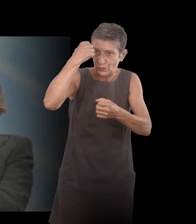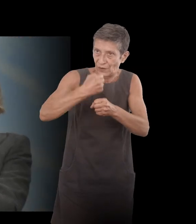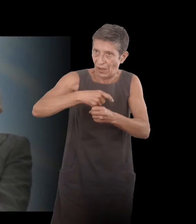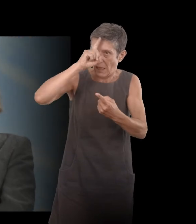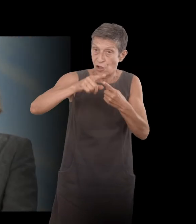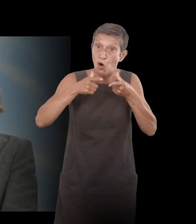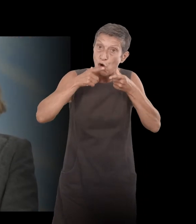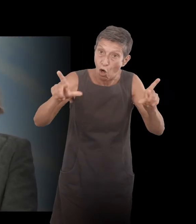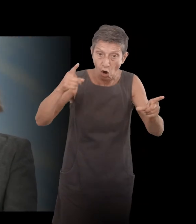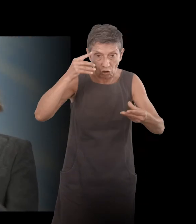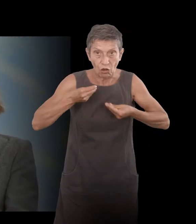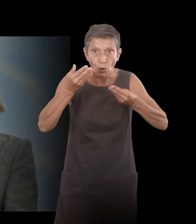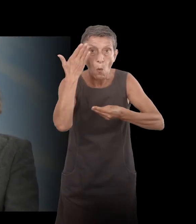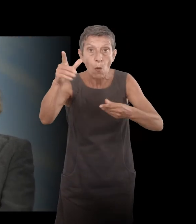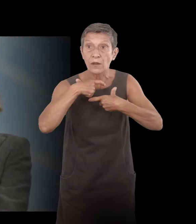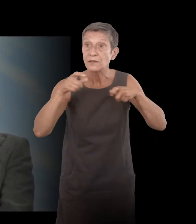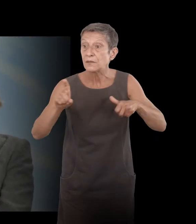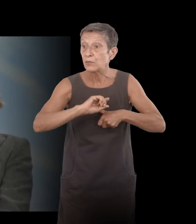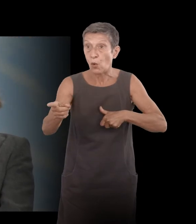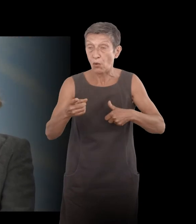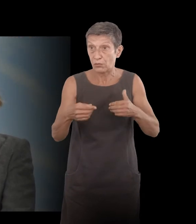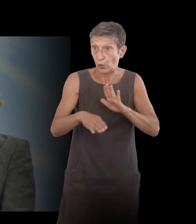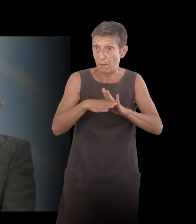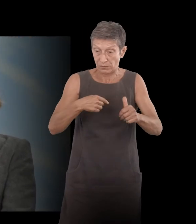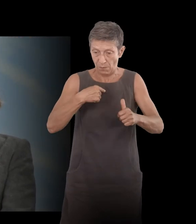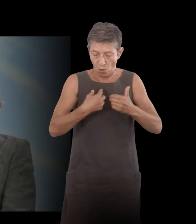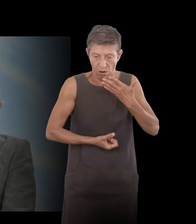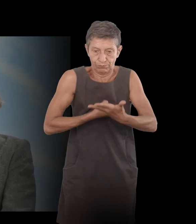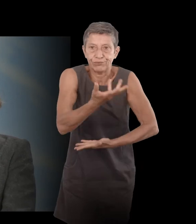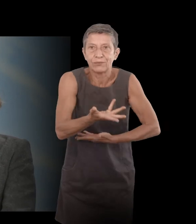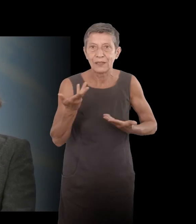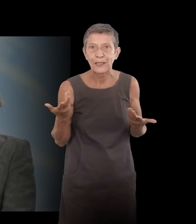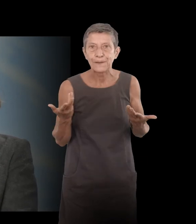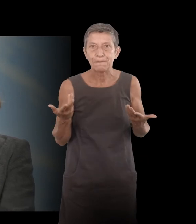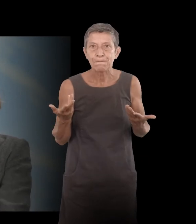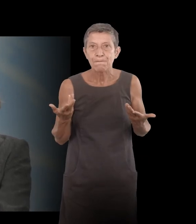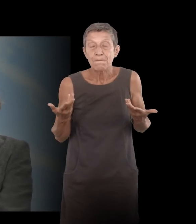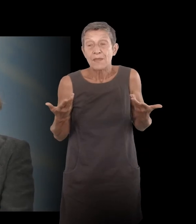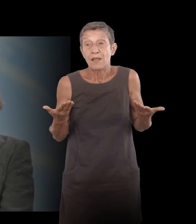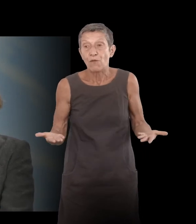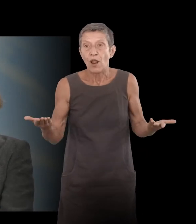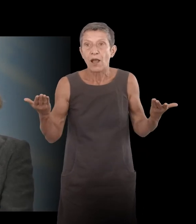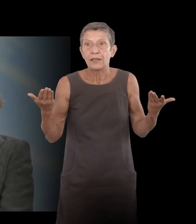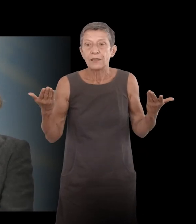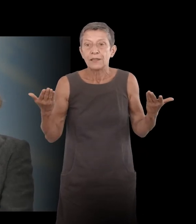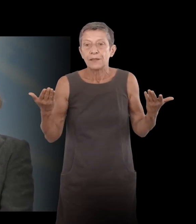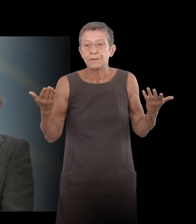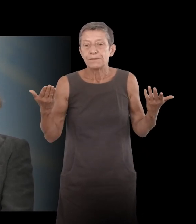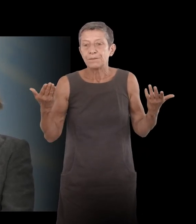accessible à d'autres, c'était vraiment moi qui sortais des choses. Et donc voilà, il y eu un effort d